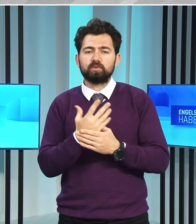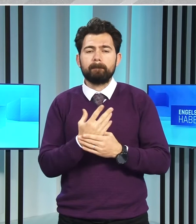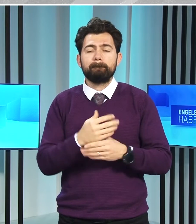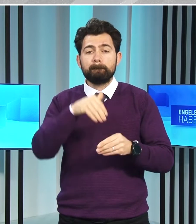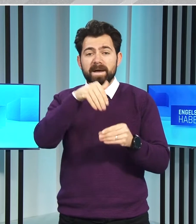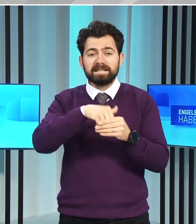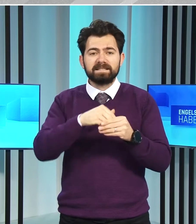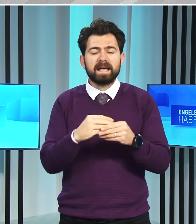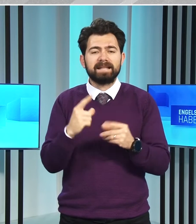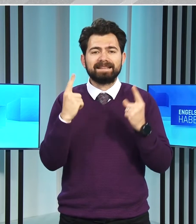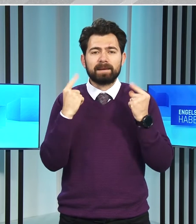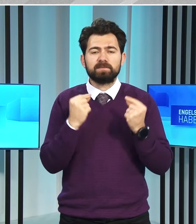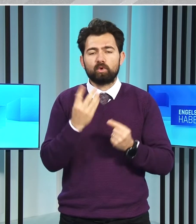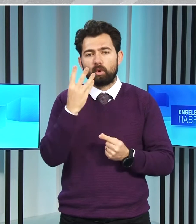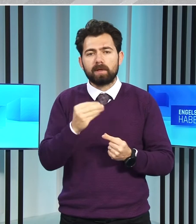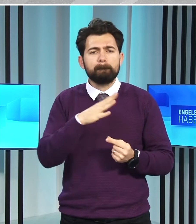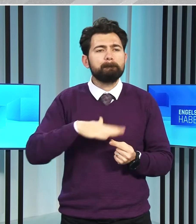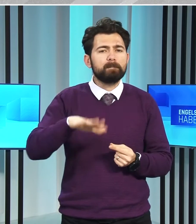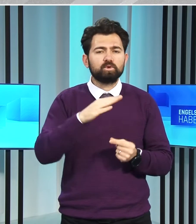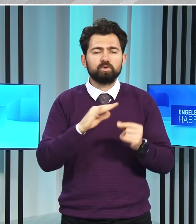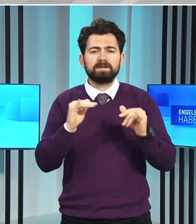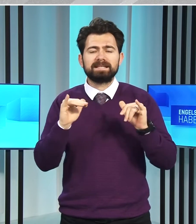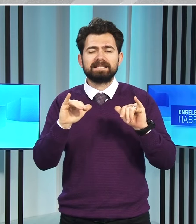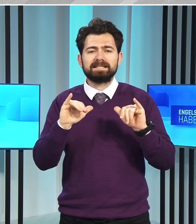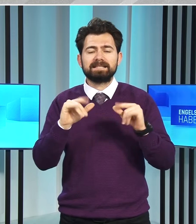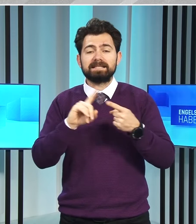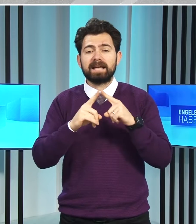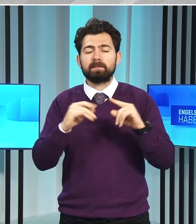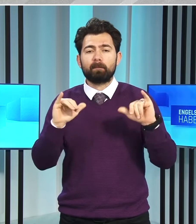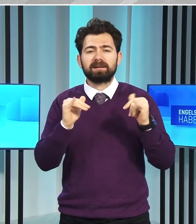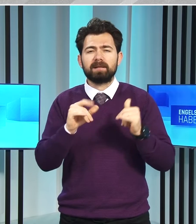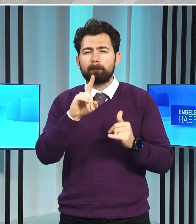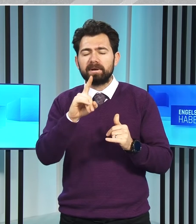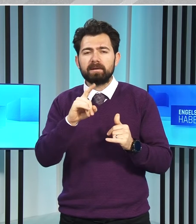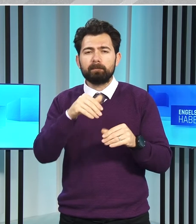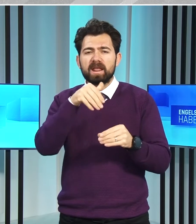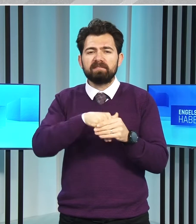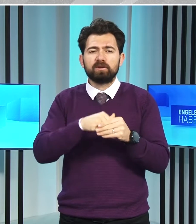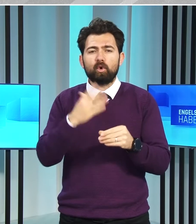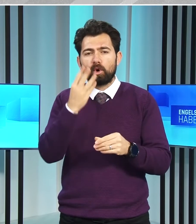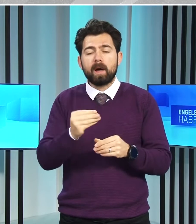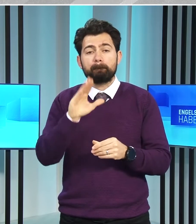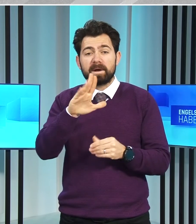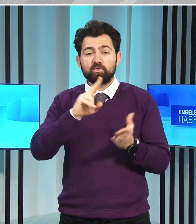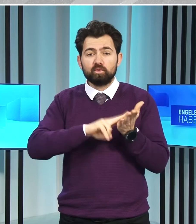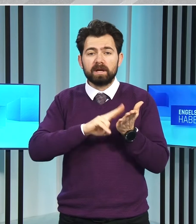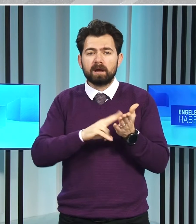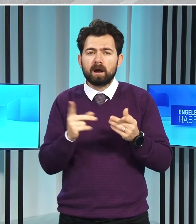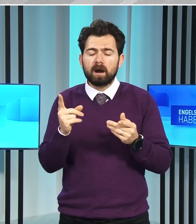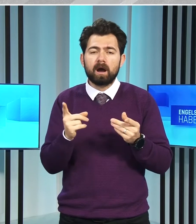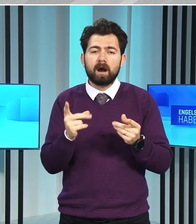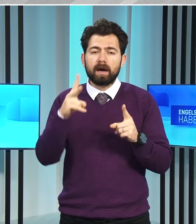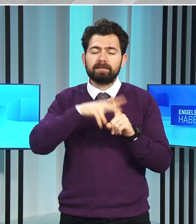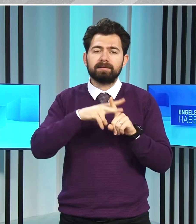temsil edilen tüm siyasi partilerden birer milletvekili olmak üzere, 5 üyenin yer aldığı komite